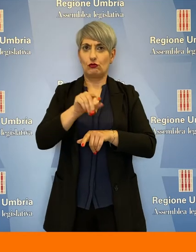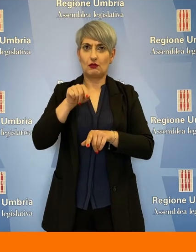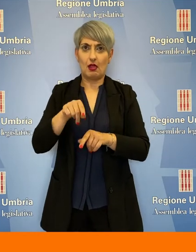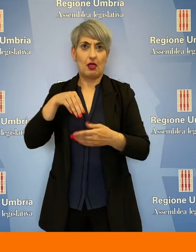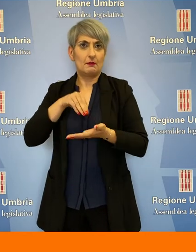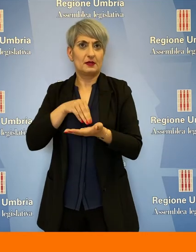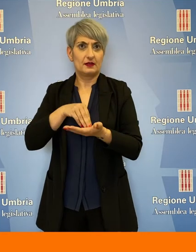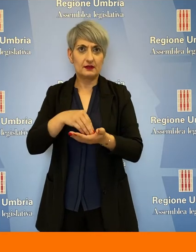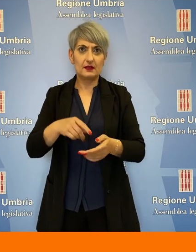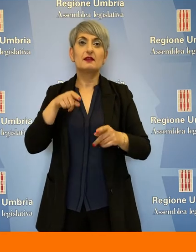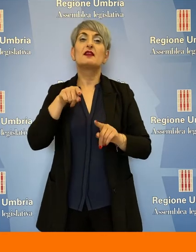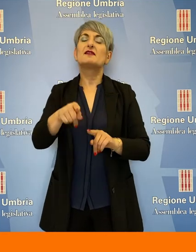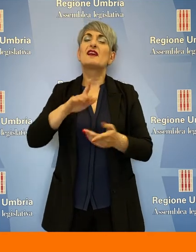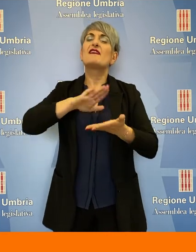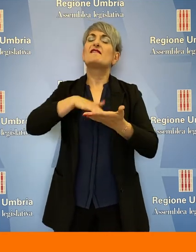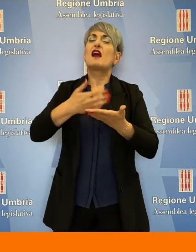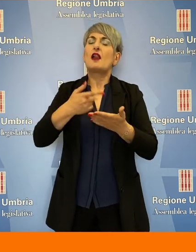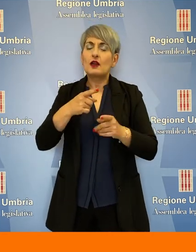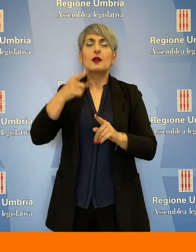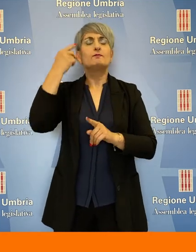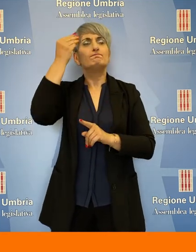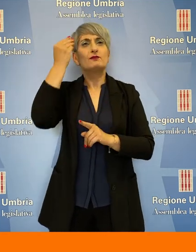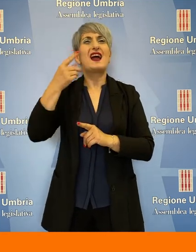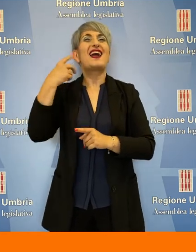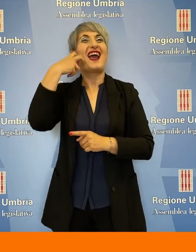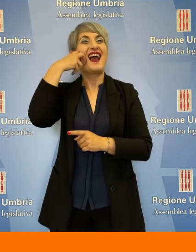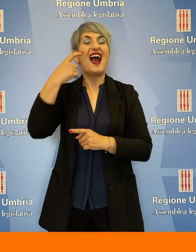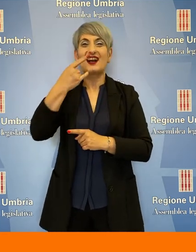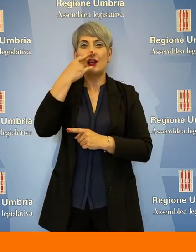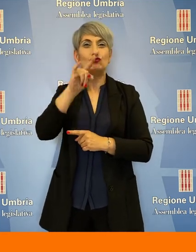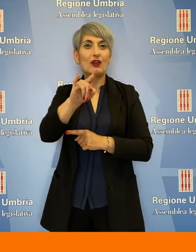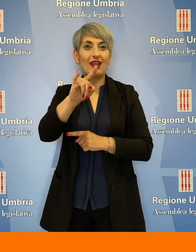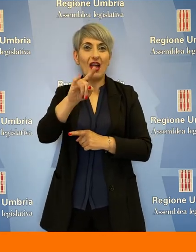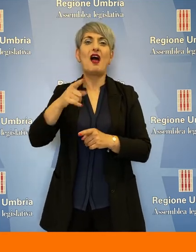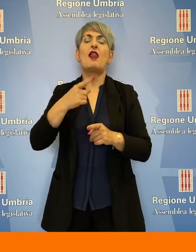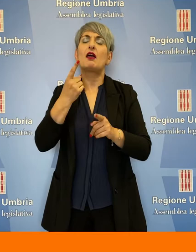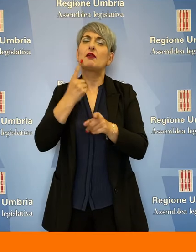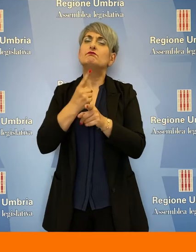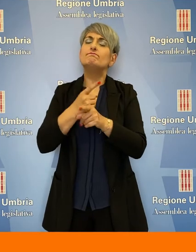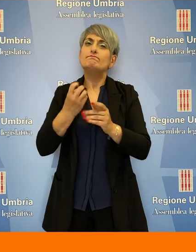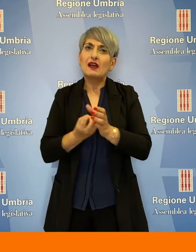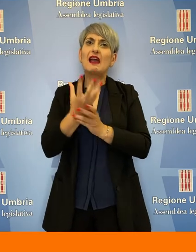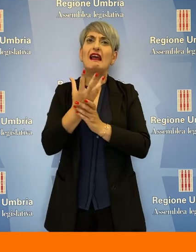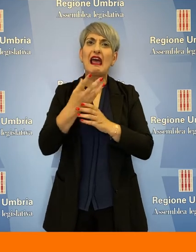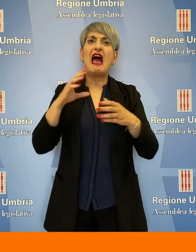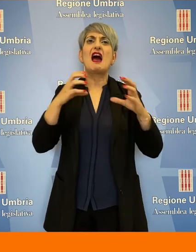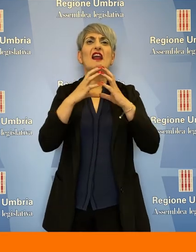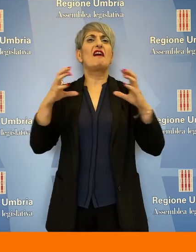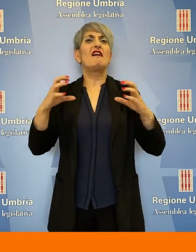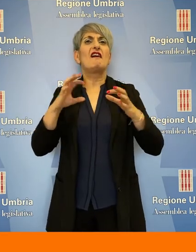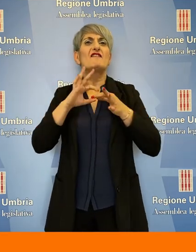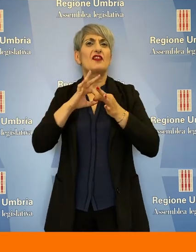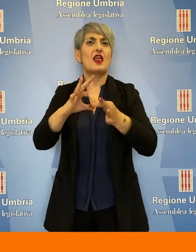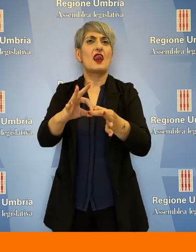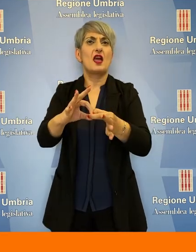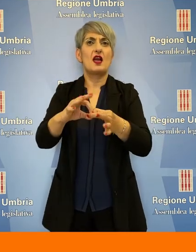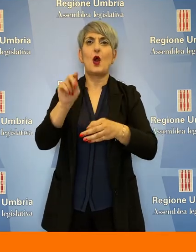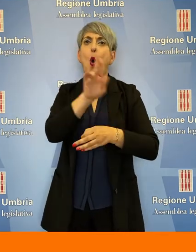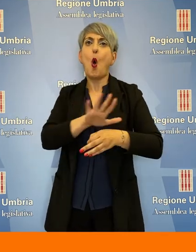Tra le altre proposte condivise la valorizzazione della carne di cinghiale attraverso la creazione di una filiera Umbra. Il